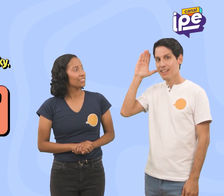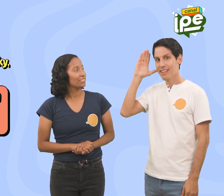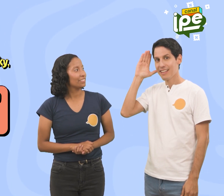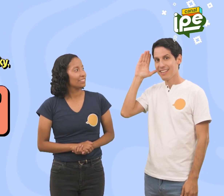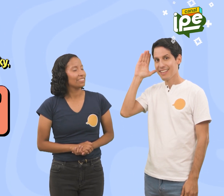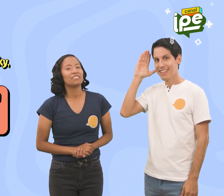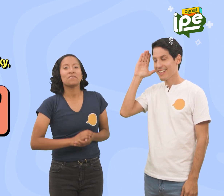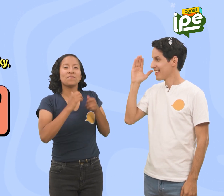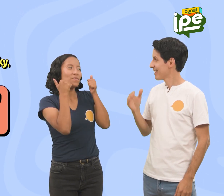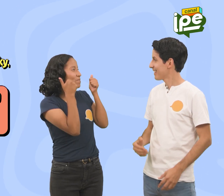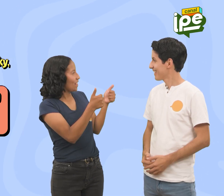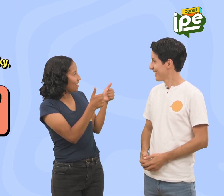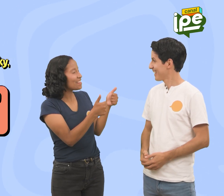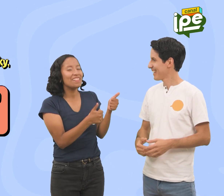Muy bien